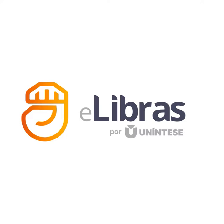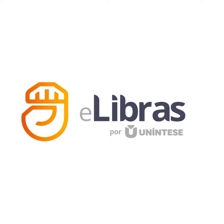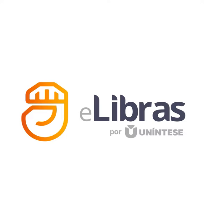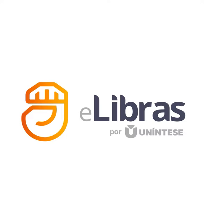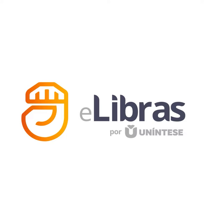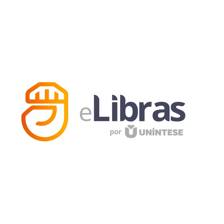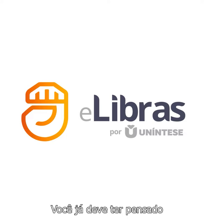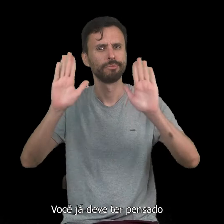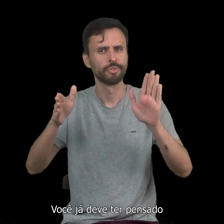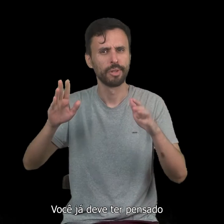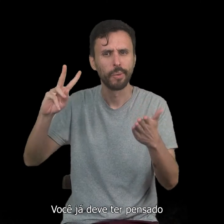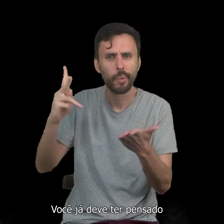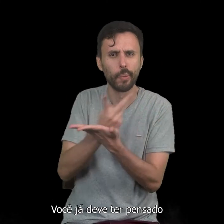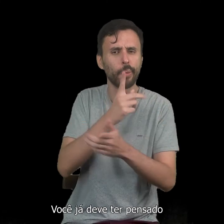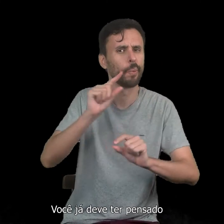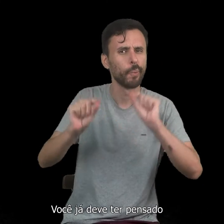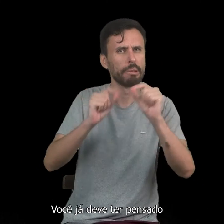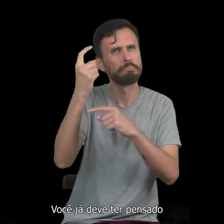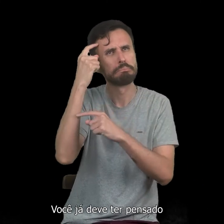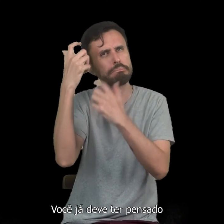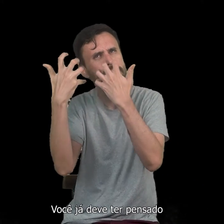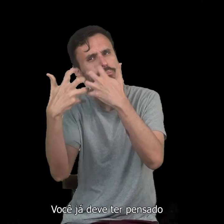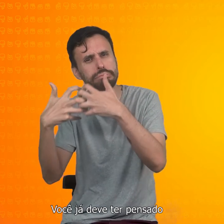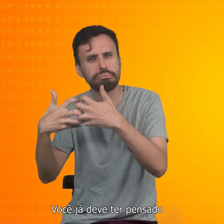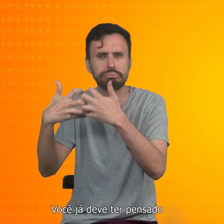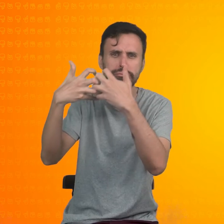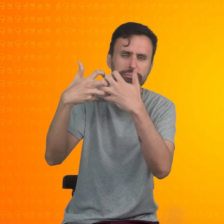Você já deve ter pensado o